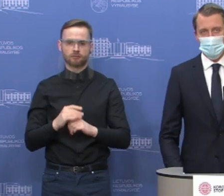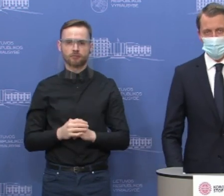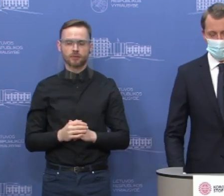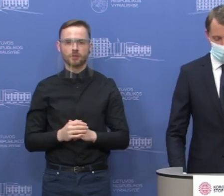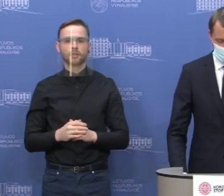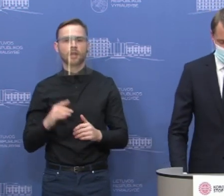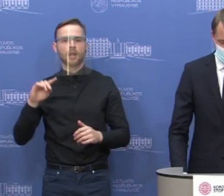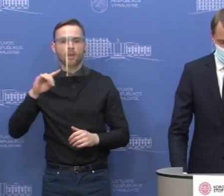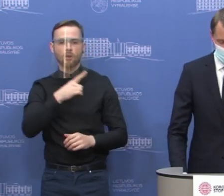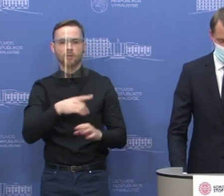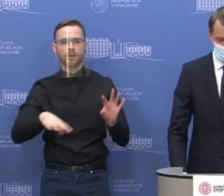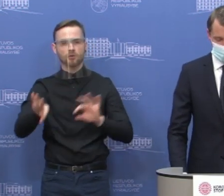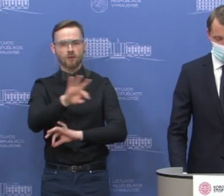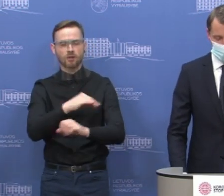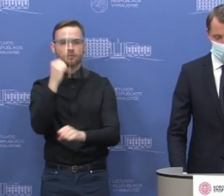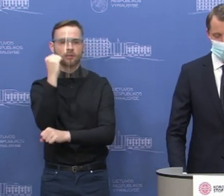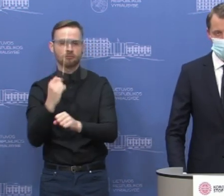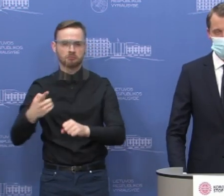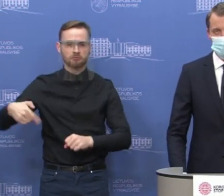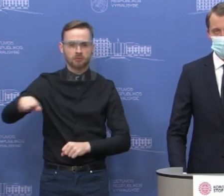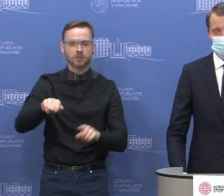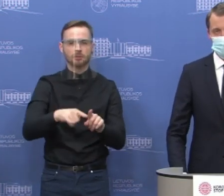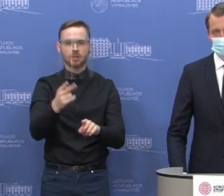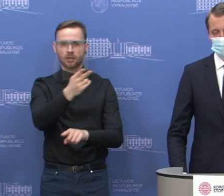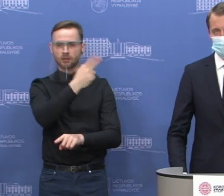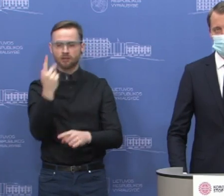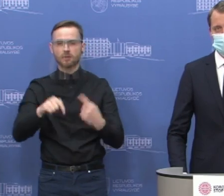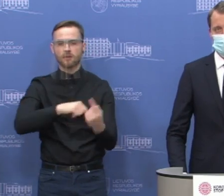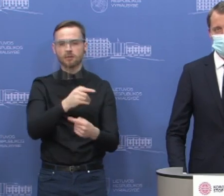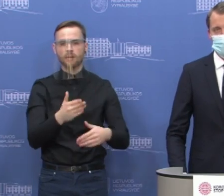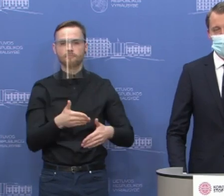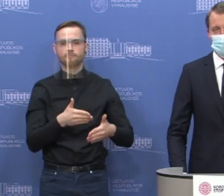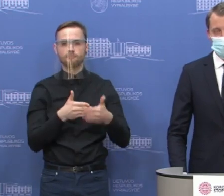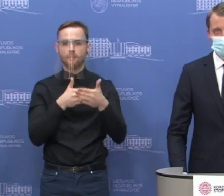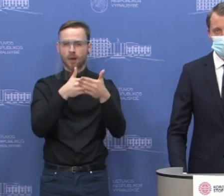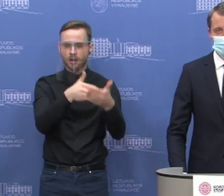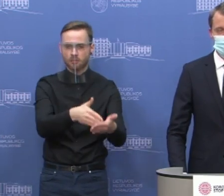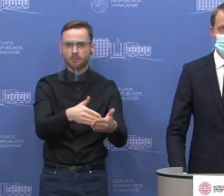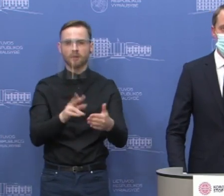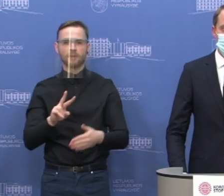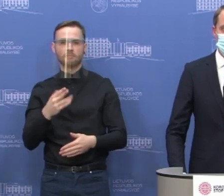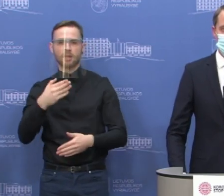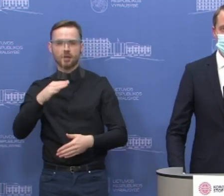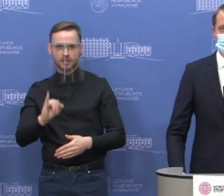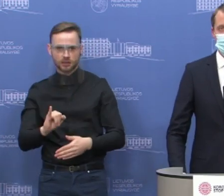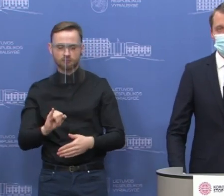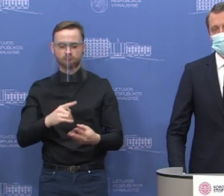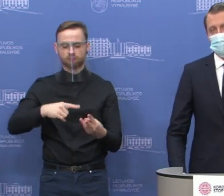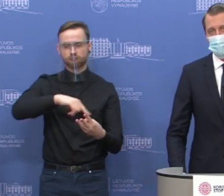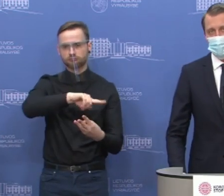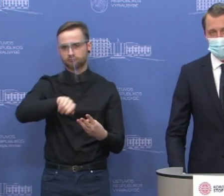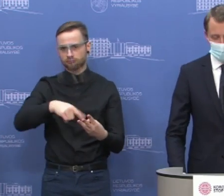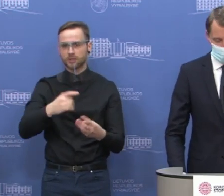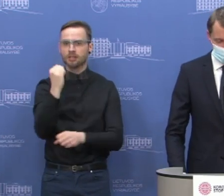Ekonomikos ir Inovacijos ministerijos darbuotojams, tiek Lietuvos Varslo paramos agentūros darbuotojams, mokesčių inspekcijai. Tai būtent šie